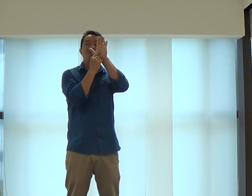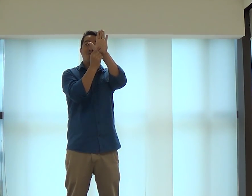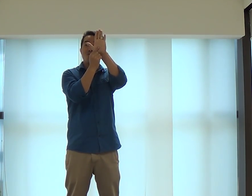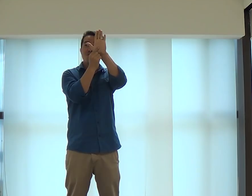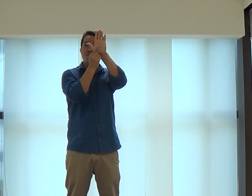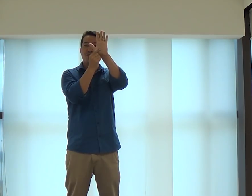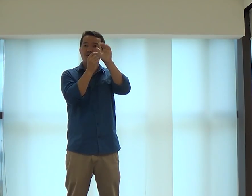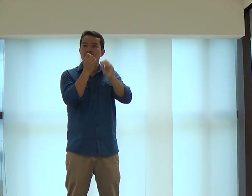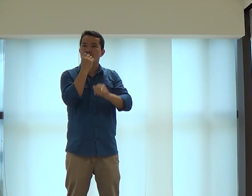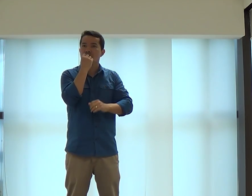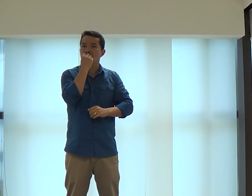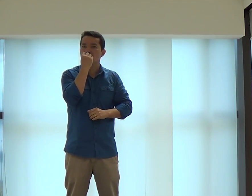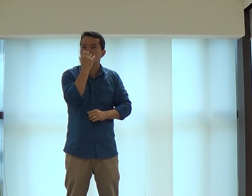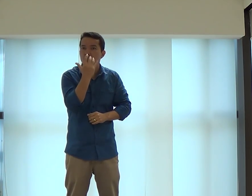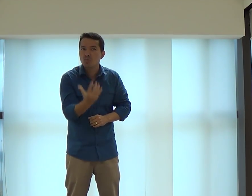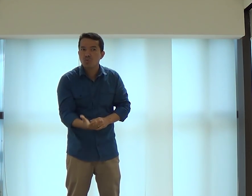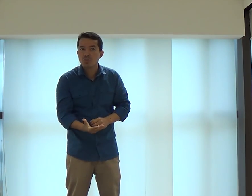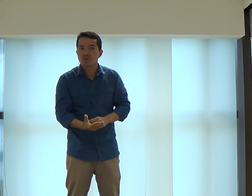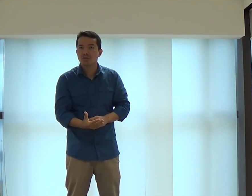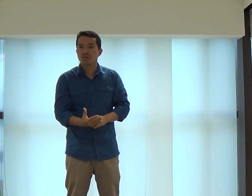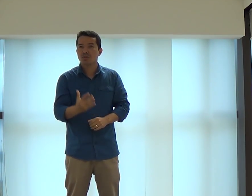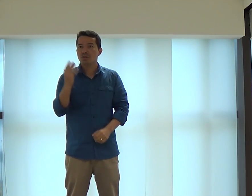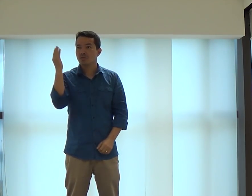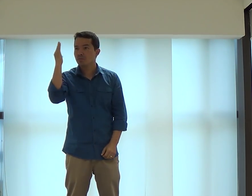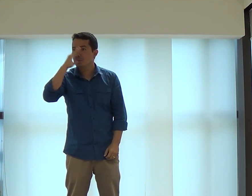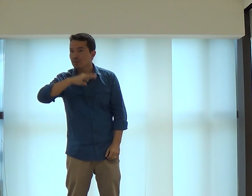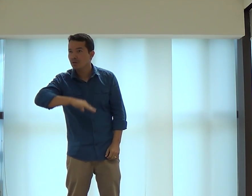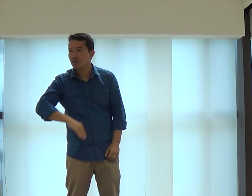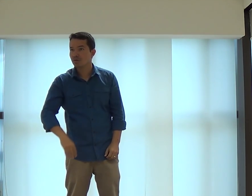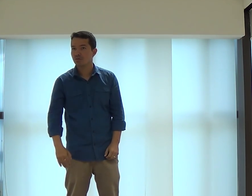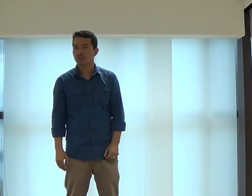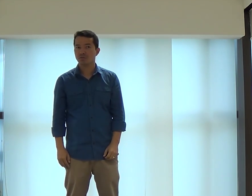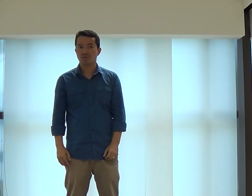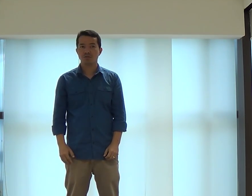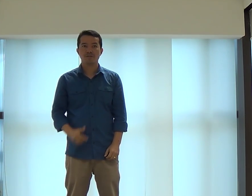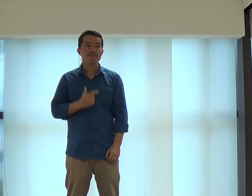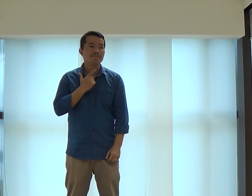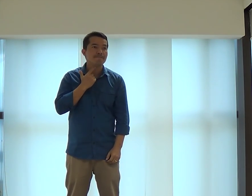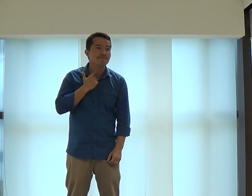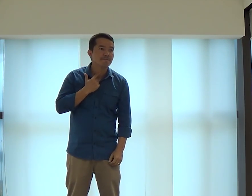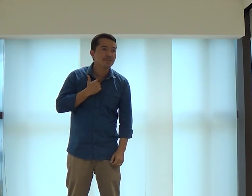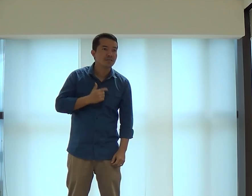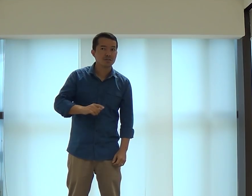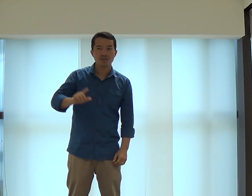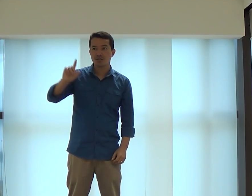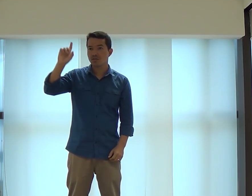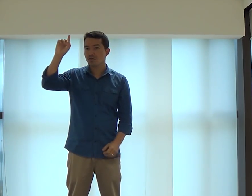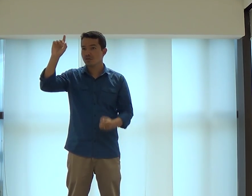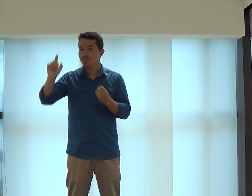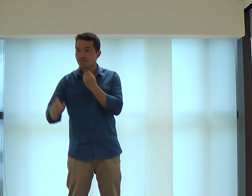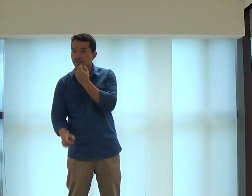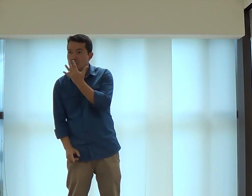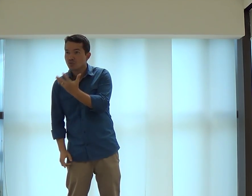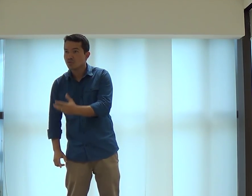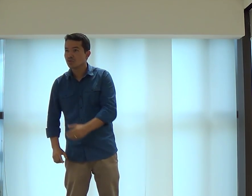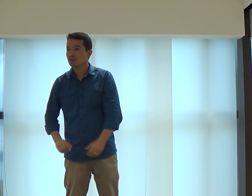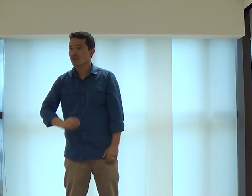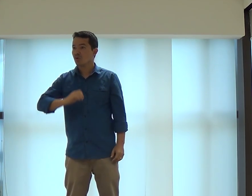E o que você vai mostrar? O que vai ser revelado sobre você? Coisas boas? Coisas ruins? Desejos de